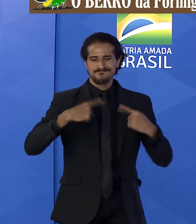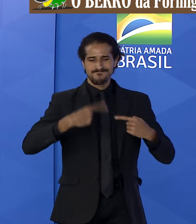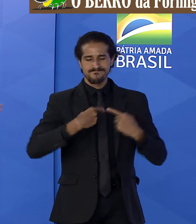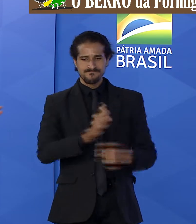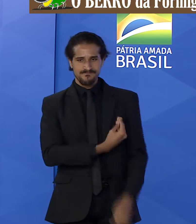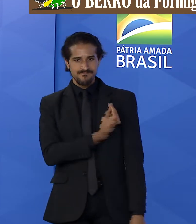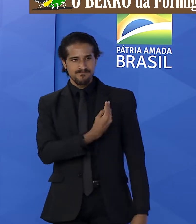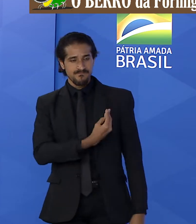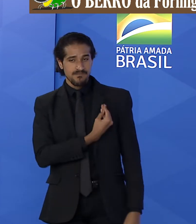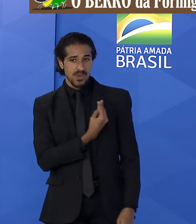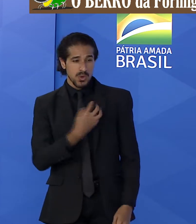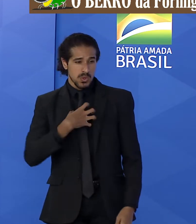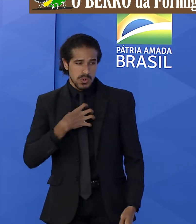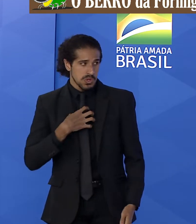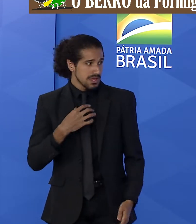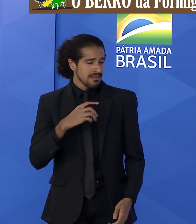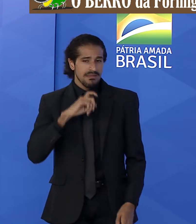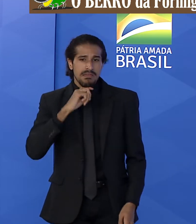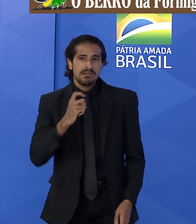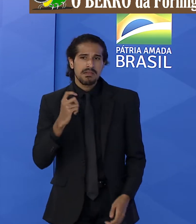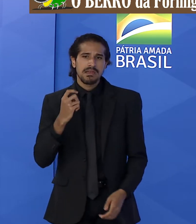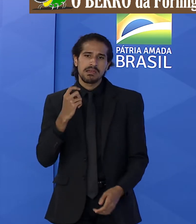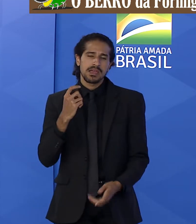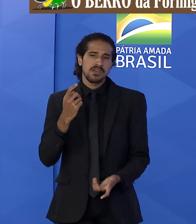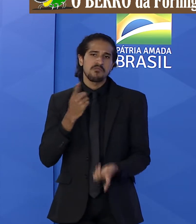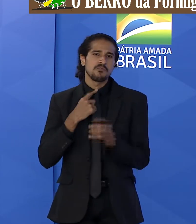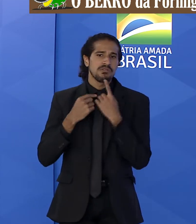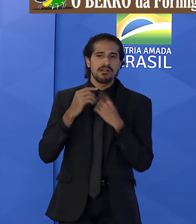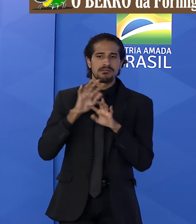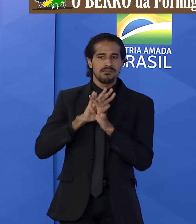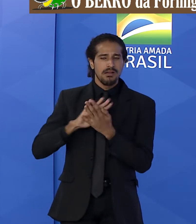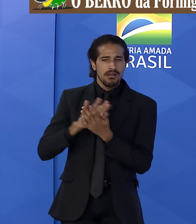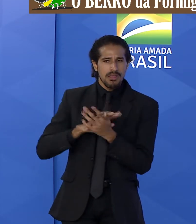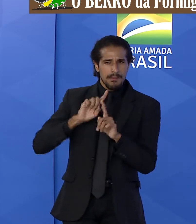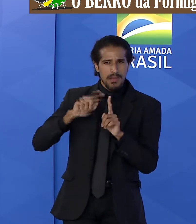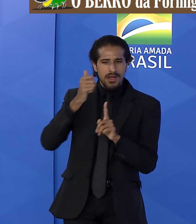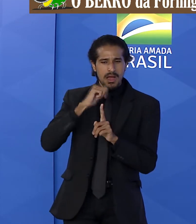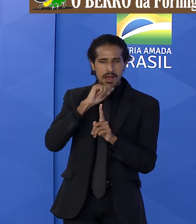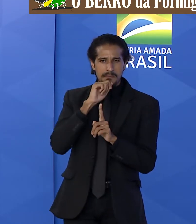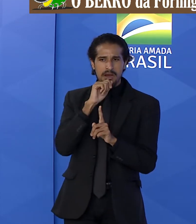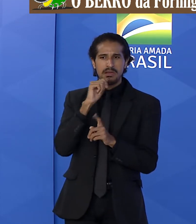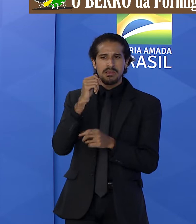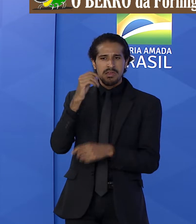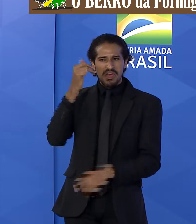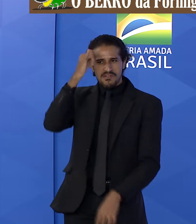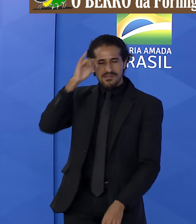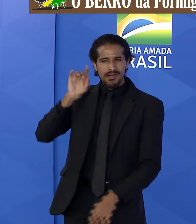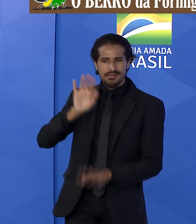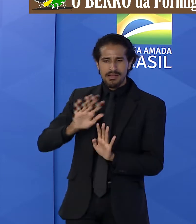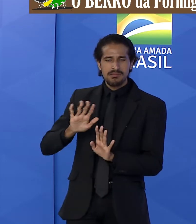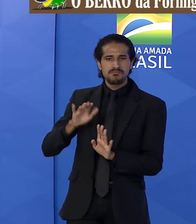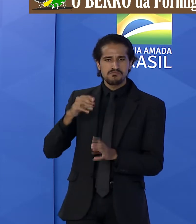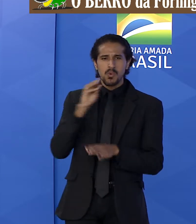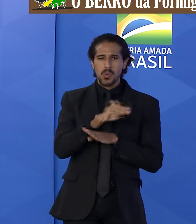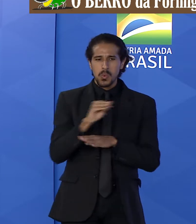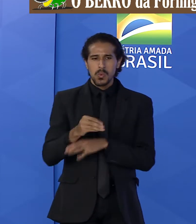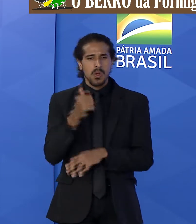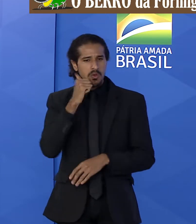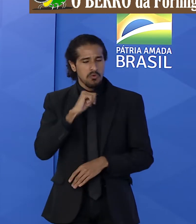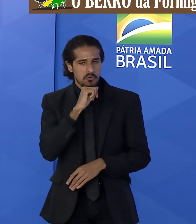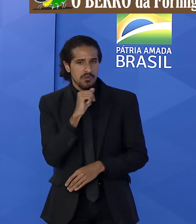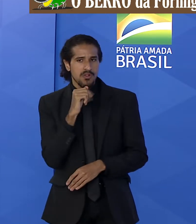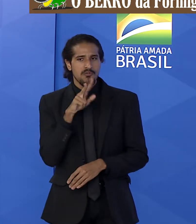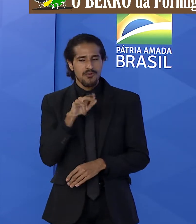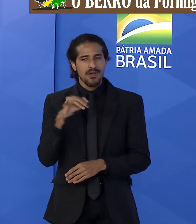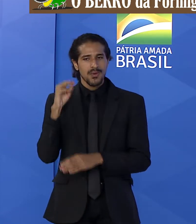situação que ninguém deseja mas que elas não recuaram, cuidaram bem dos seus filhos, estão cuidando e vão cuidar, se Deus quiser,